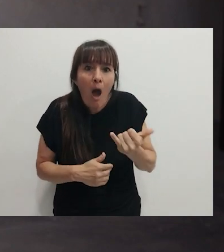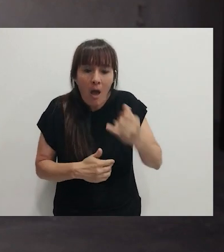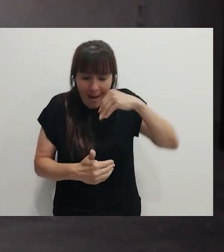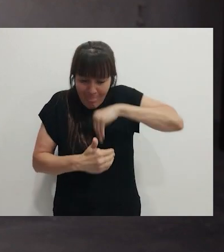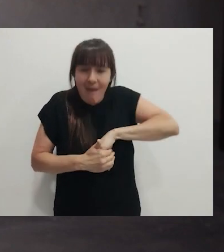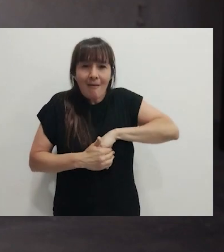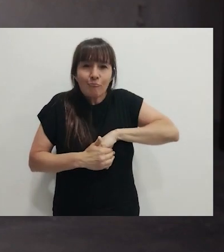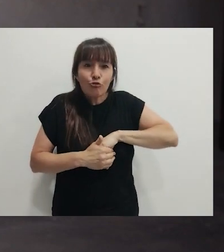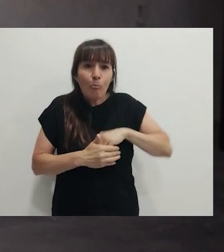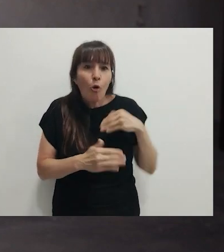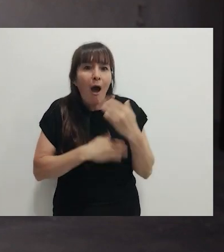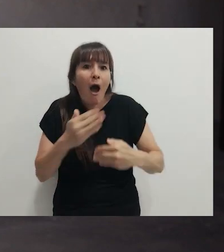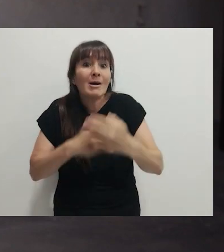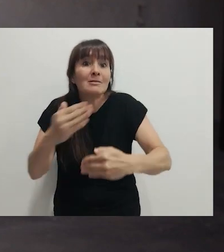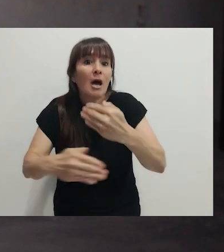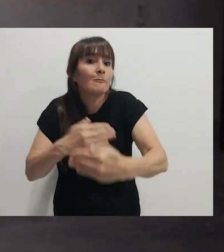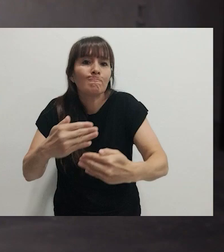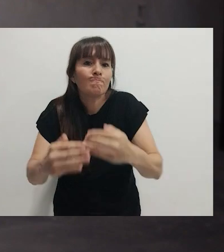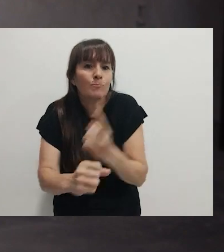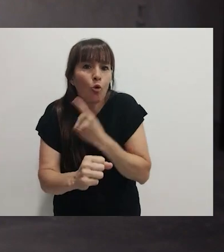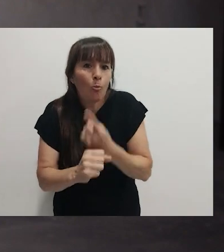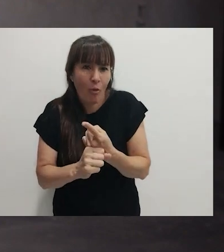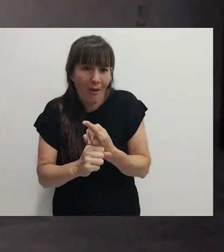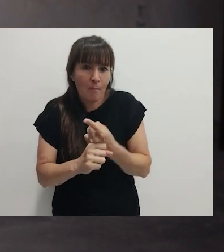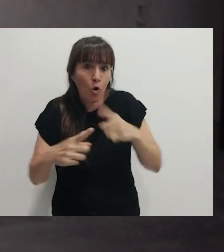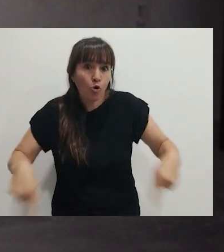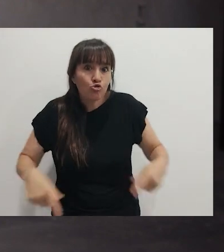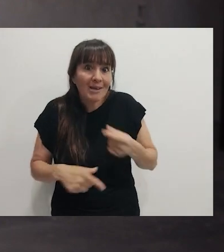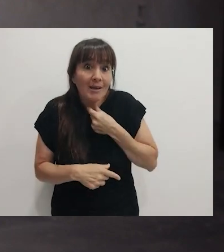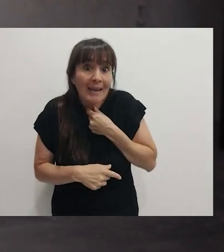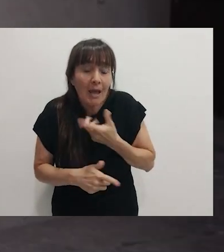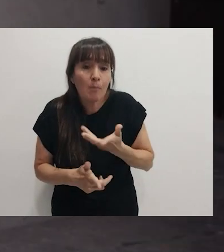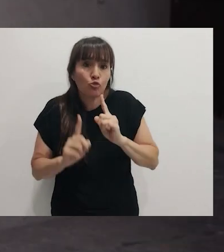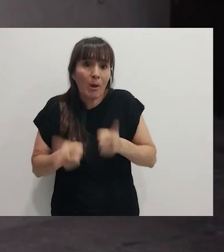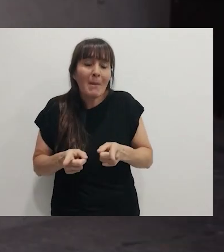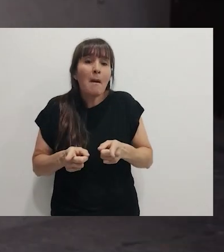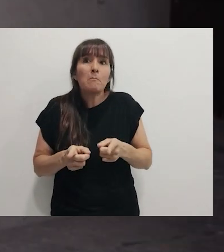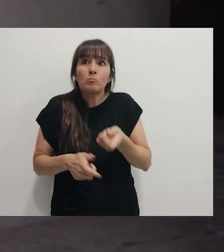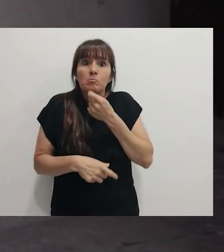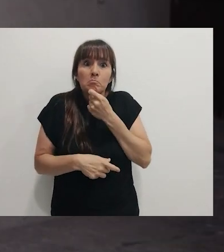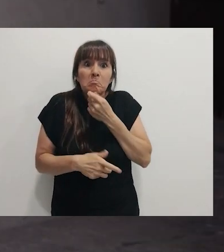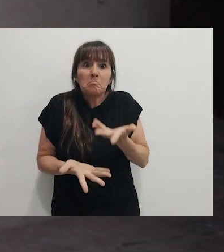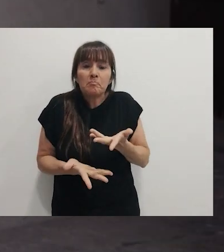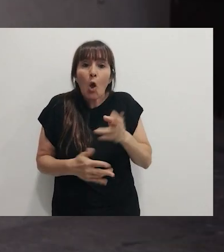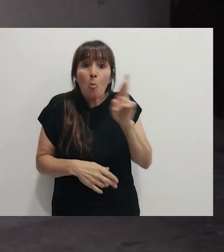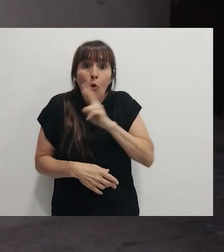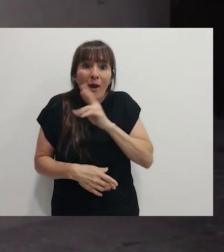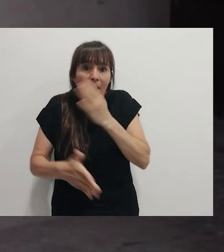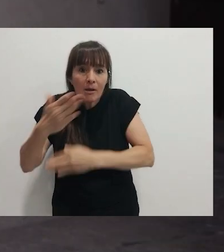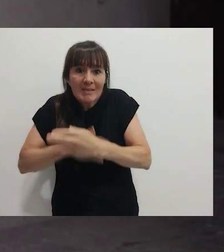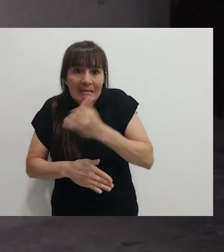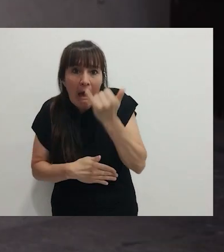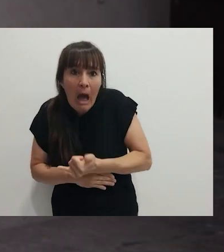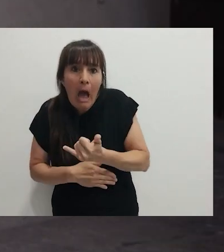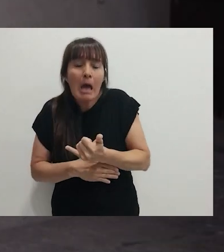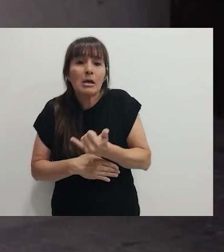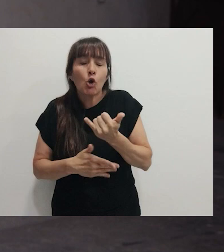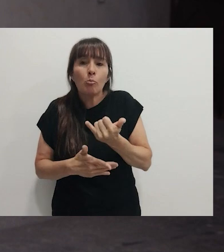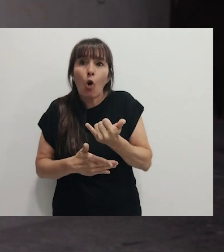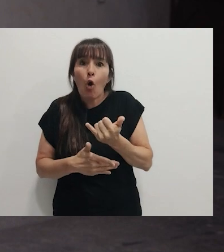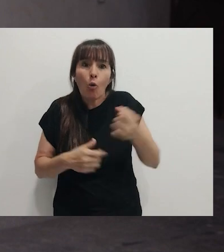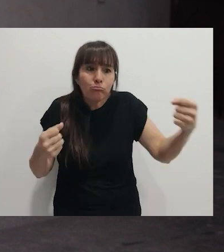tantos miedos encima que no nos permiten avanzar y hacer lo que nosotros queremos. El poder, por ejemplo, esterilizar a las mujeres con